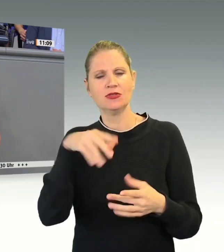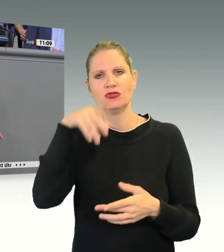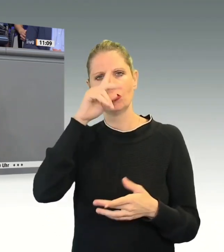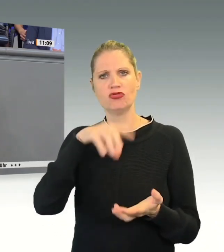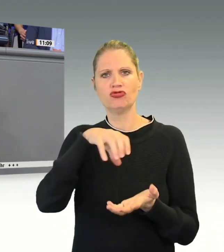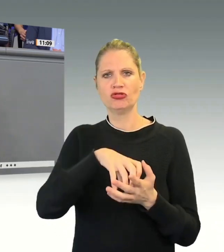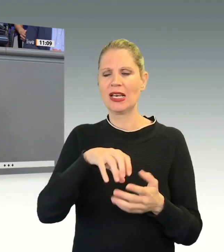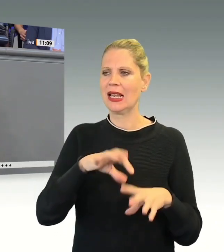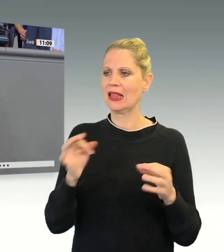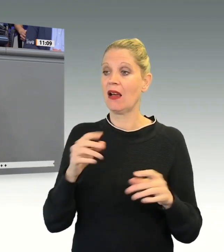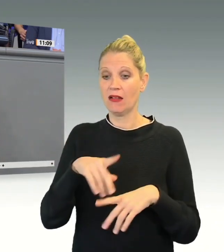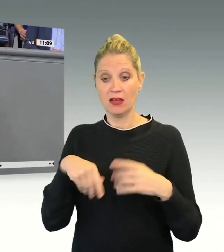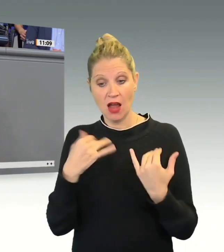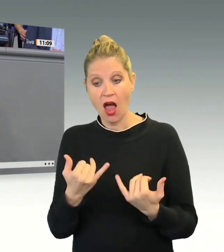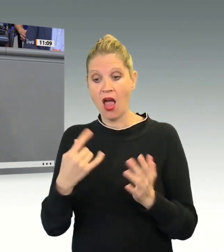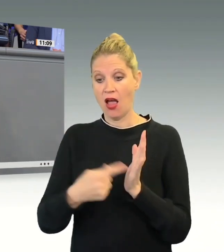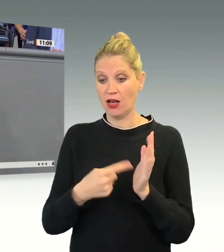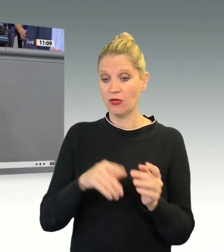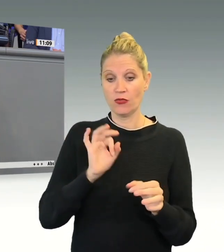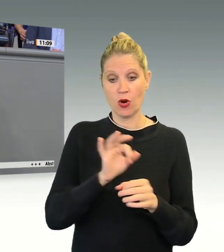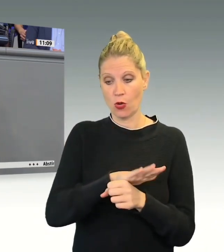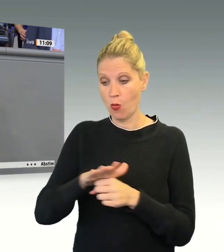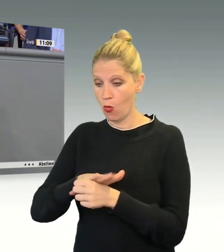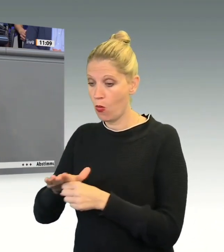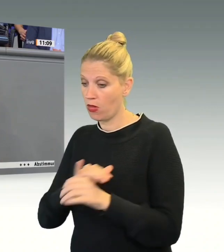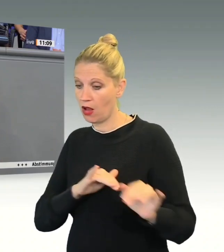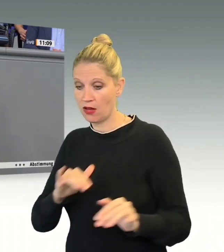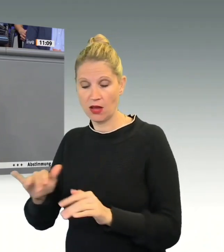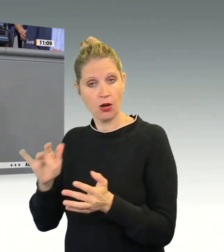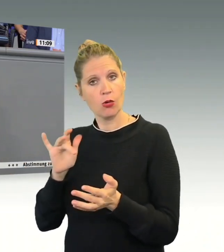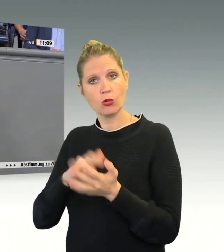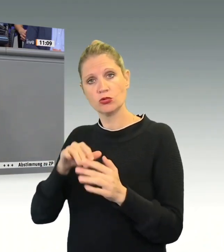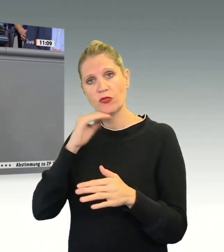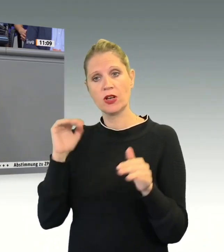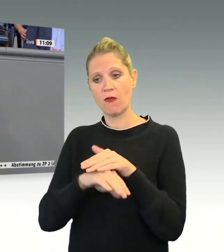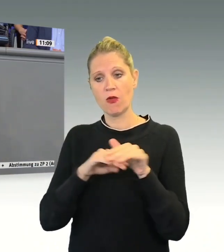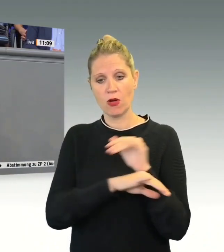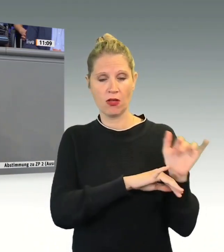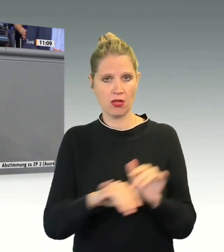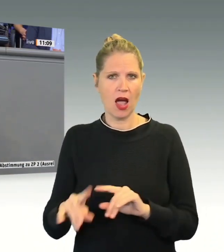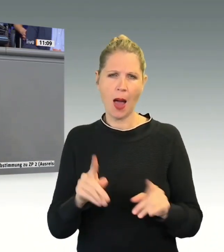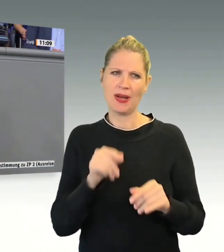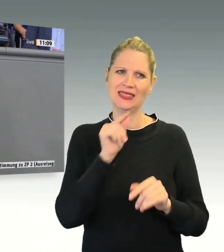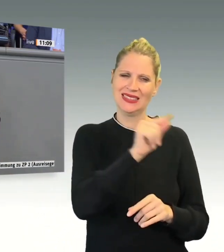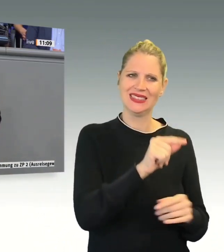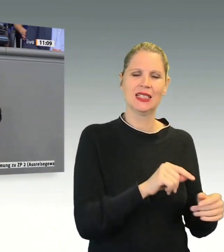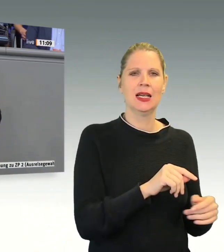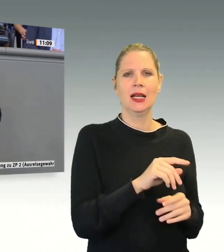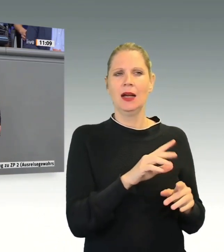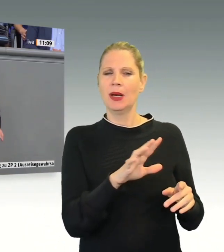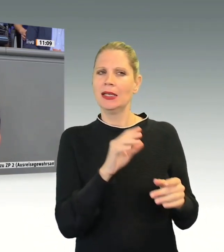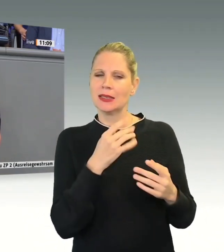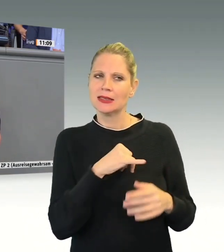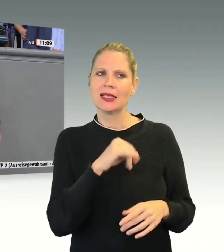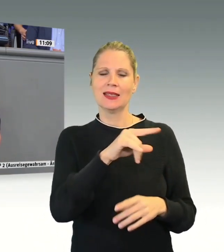Geflüchteten für die Kommunen in unserem Land bedeutet. Es ist aber bezeichnend, was Sie als Union als einzigen Forderungspunkt aus der